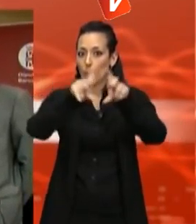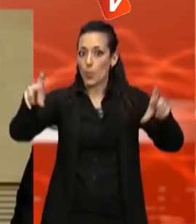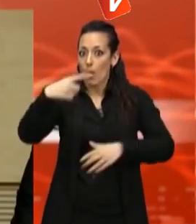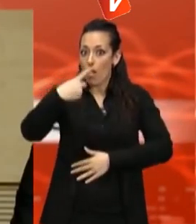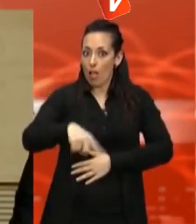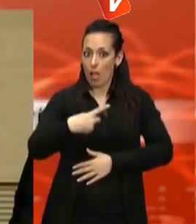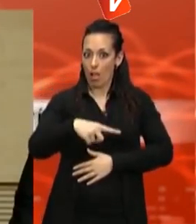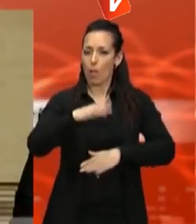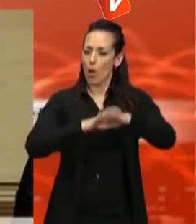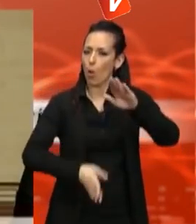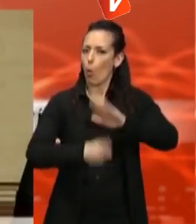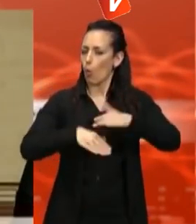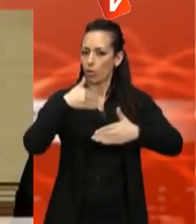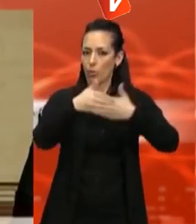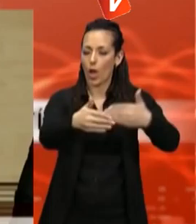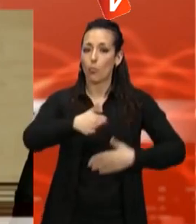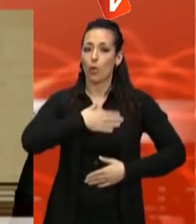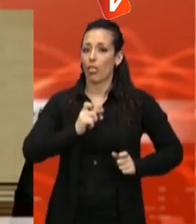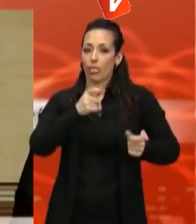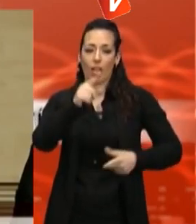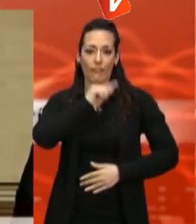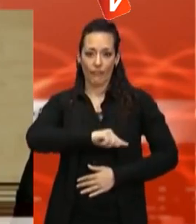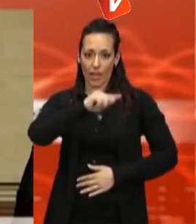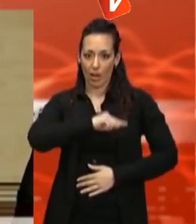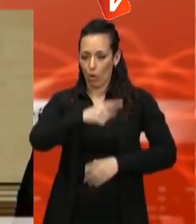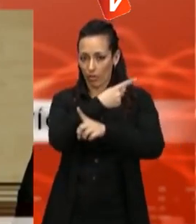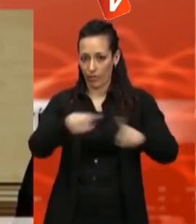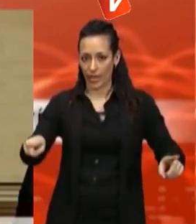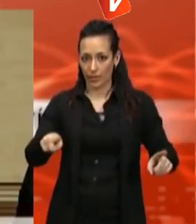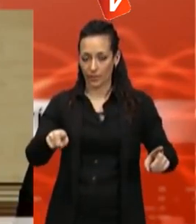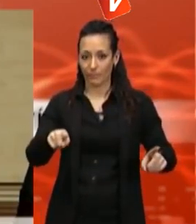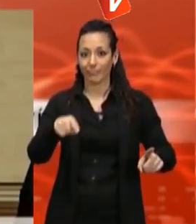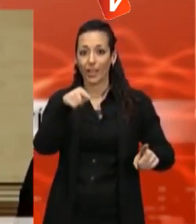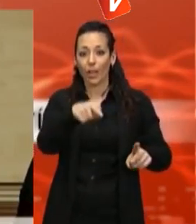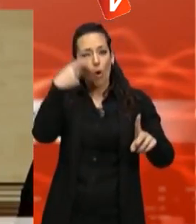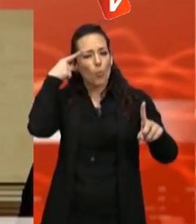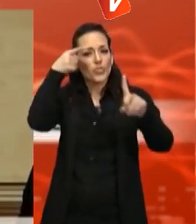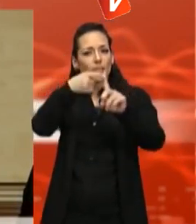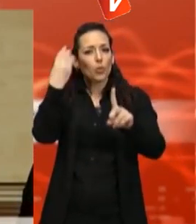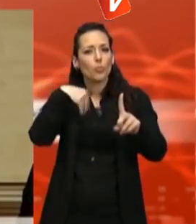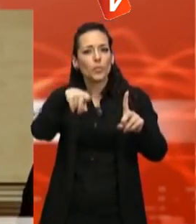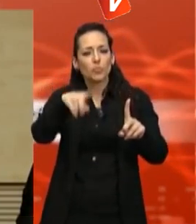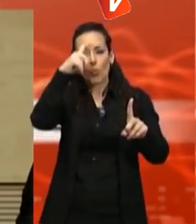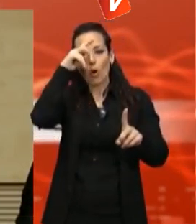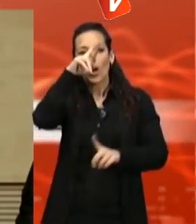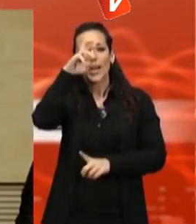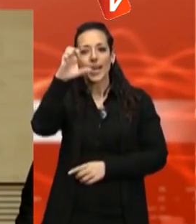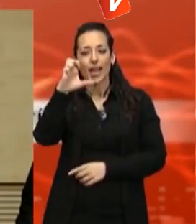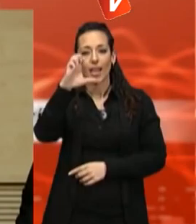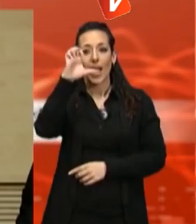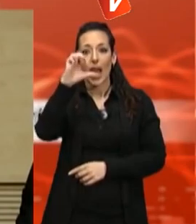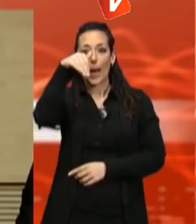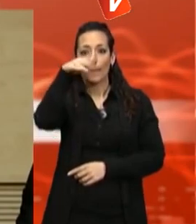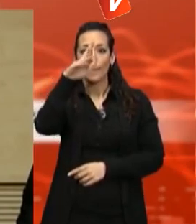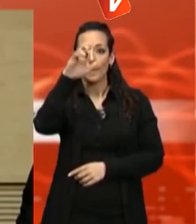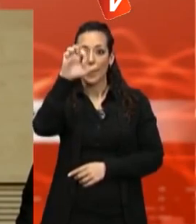continuïtat. Aquest és l'objectiu de reempresa. Que el que existeix per les grans companyies,